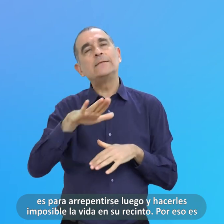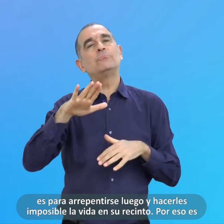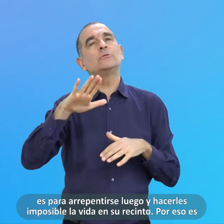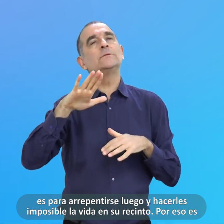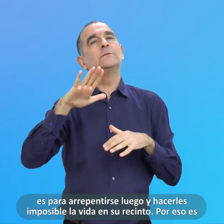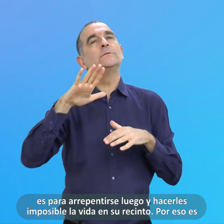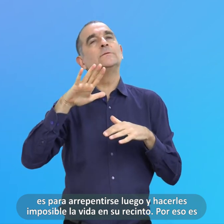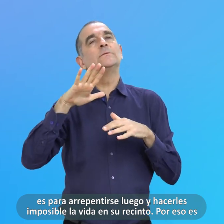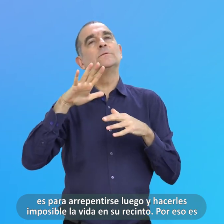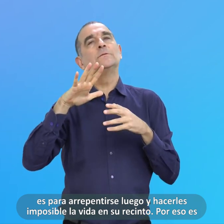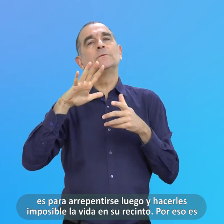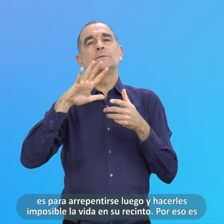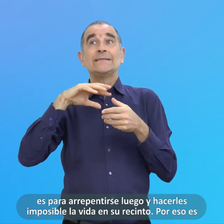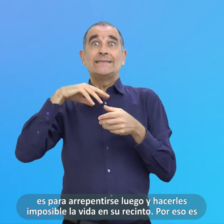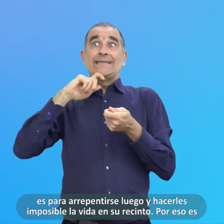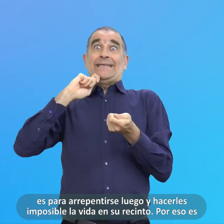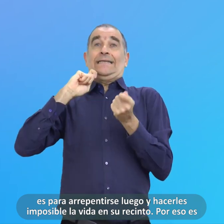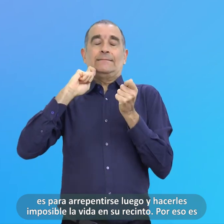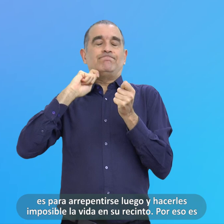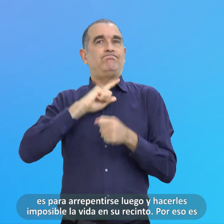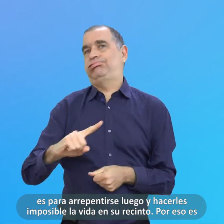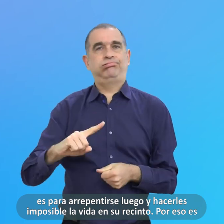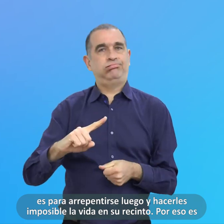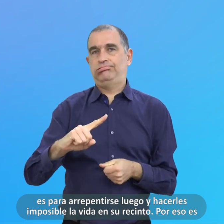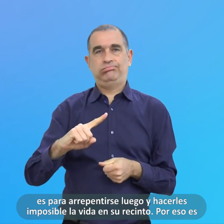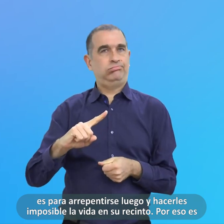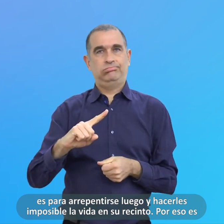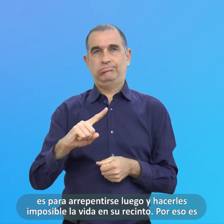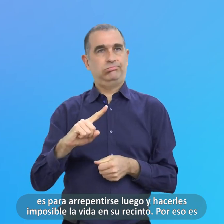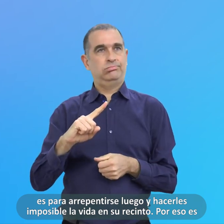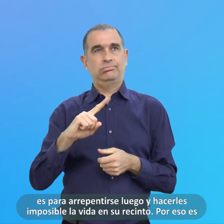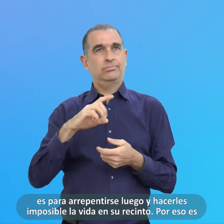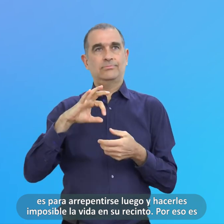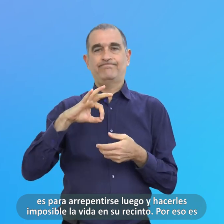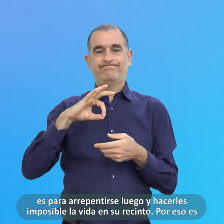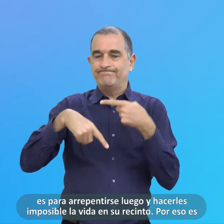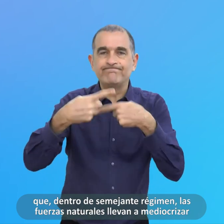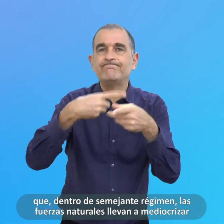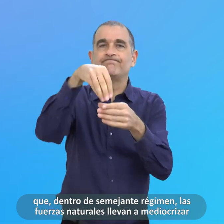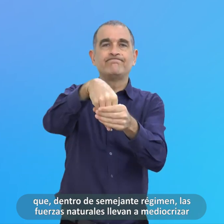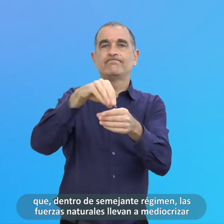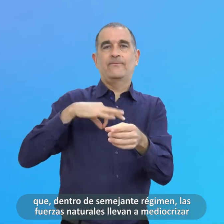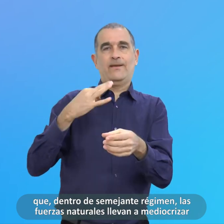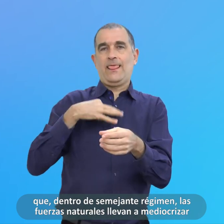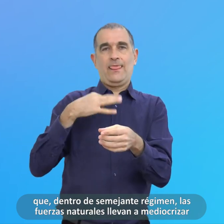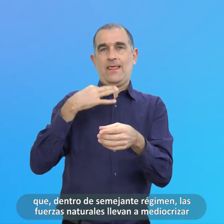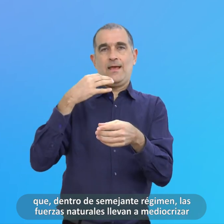hacerles imposible La vida en su recinto Por